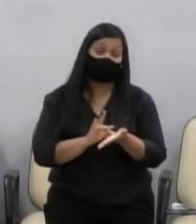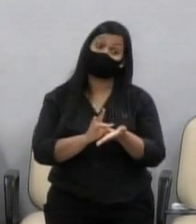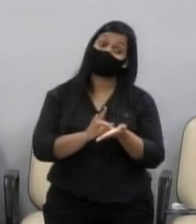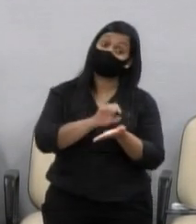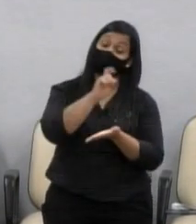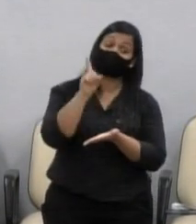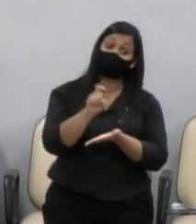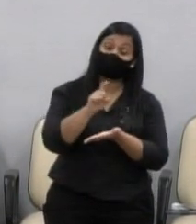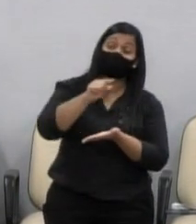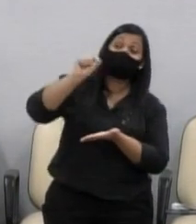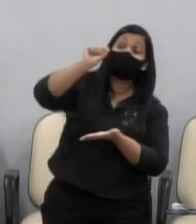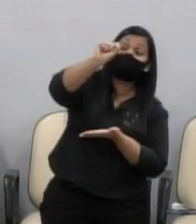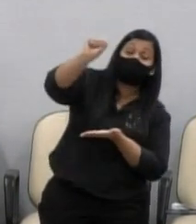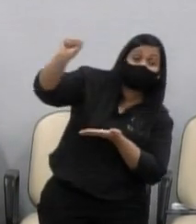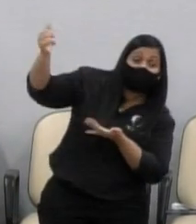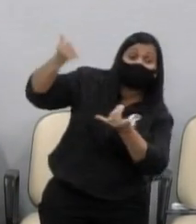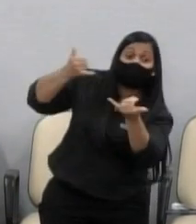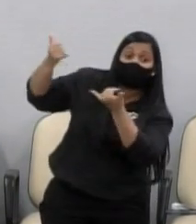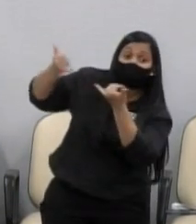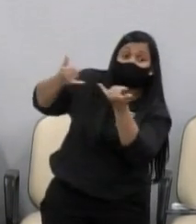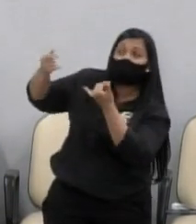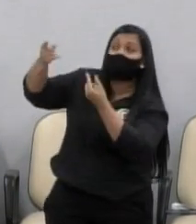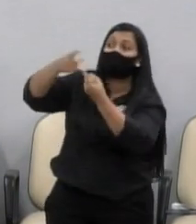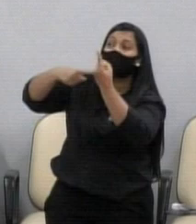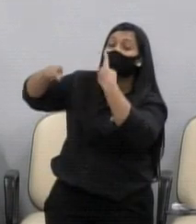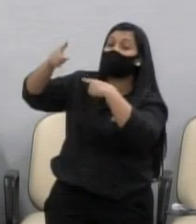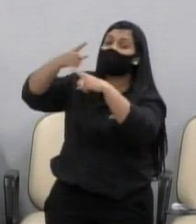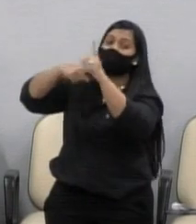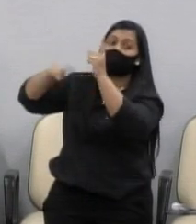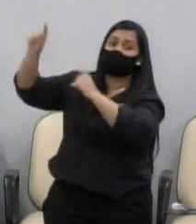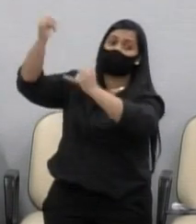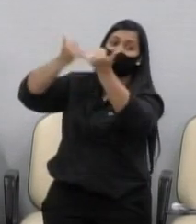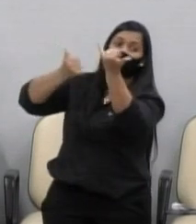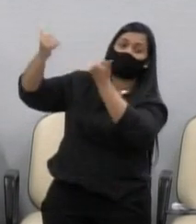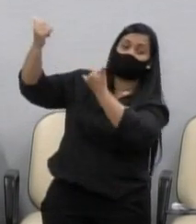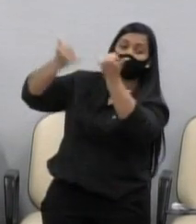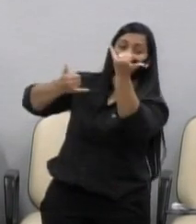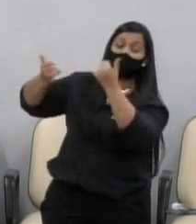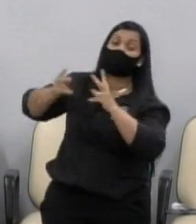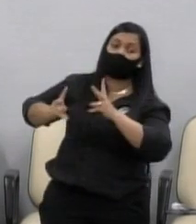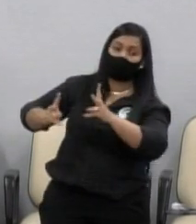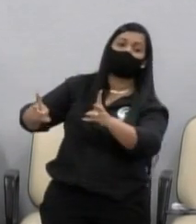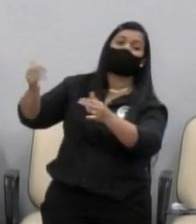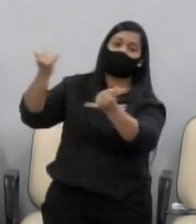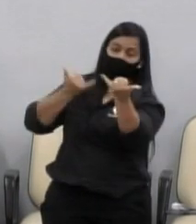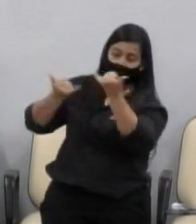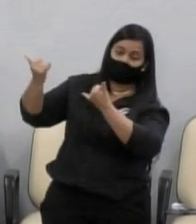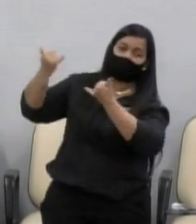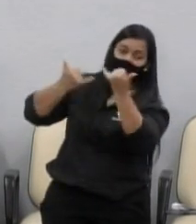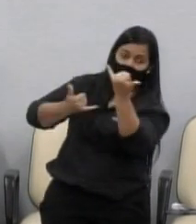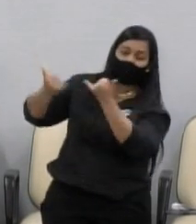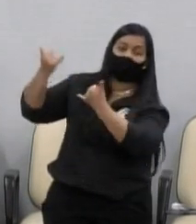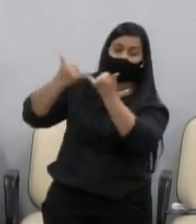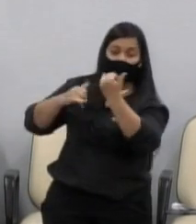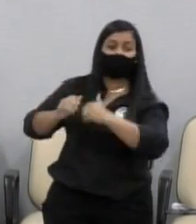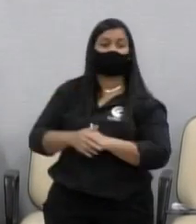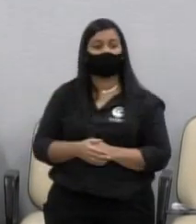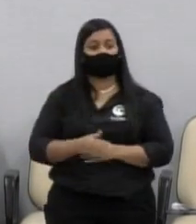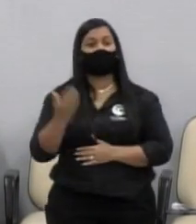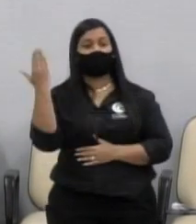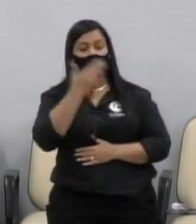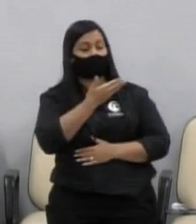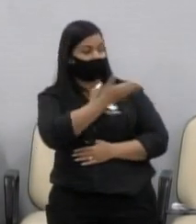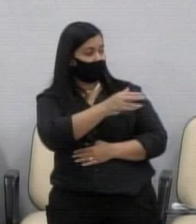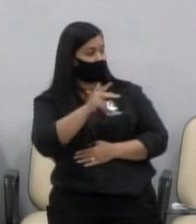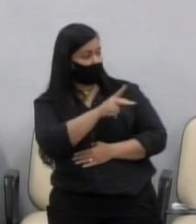ouvido, infelizmente. As reclamações são muitas, continuam sendo registradas, prova também que o doutor Renato